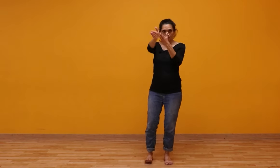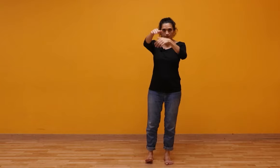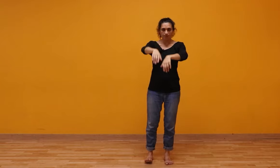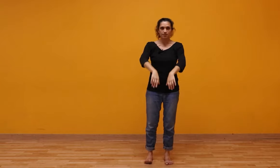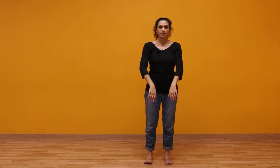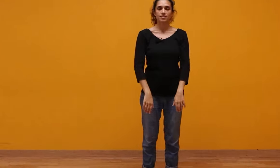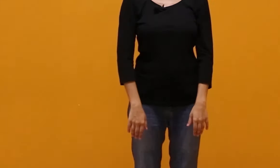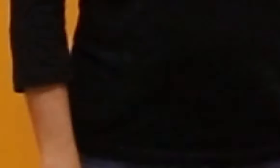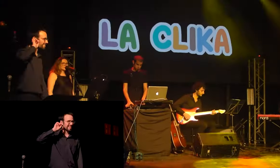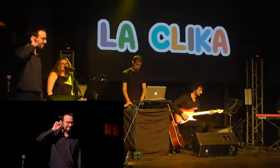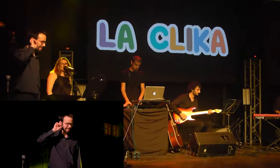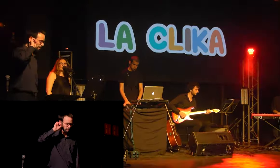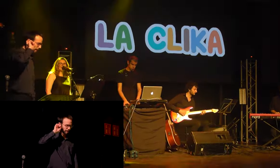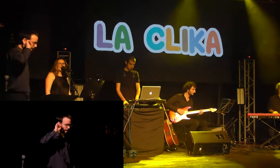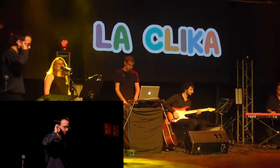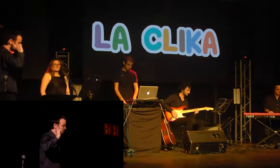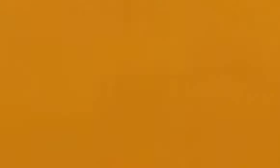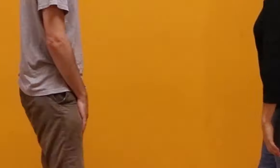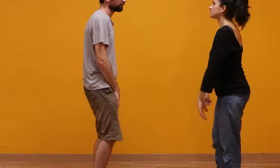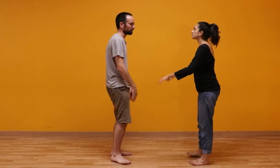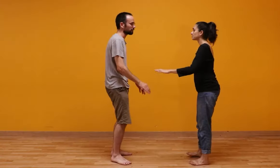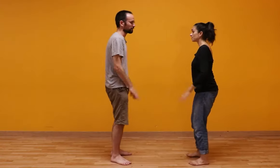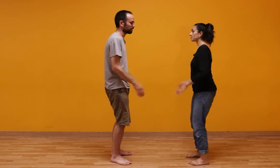Tot el dia sense parar